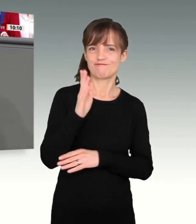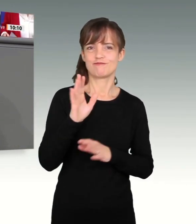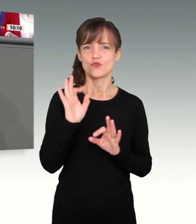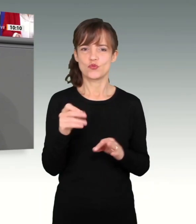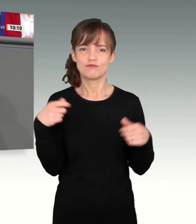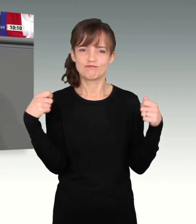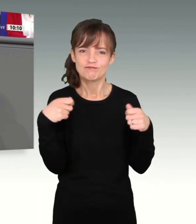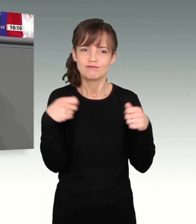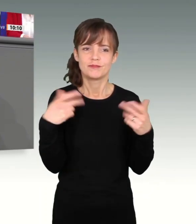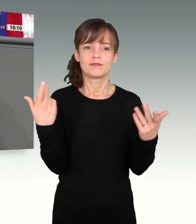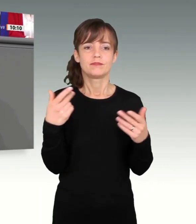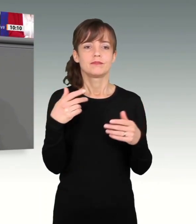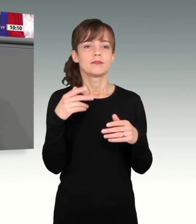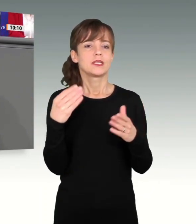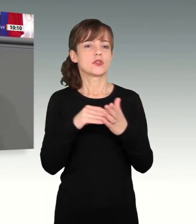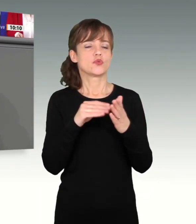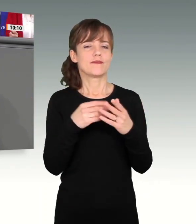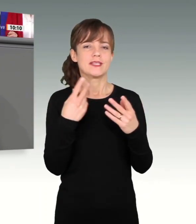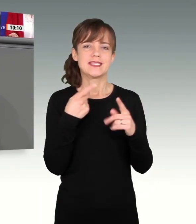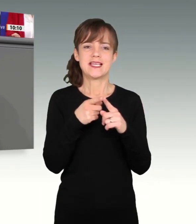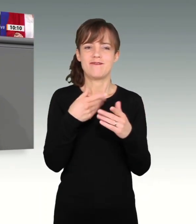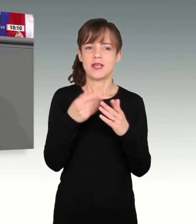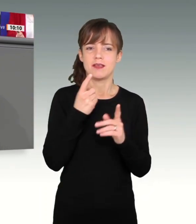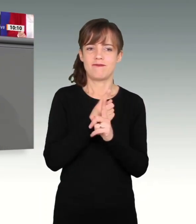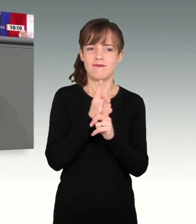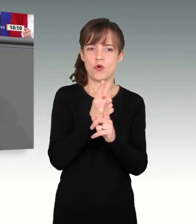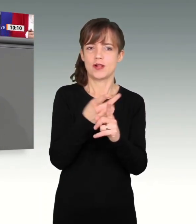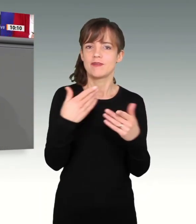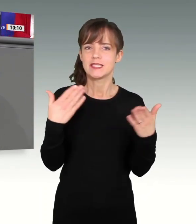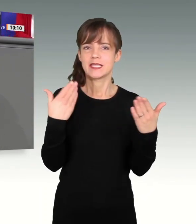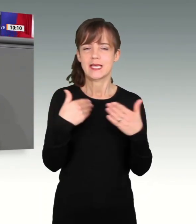Dekarbonisierung insbesondere der Industrie, das ist eine gigantische Herausforderung.